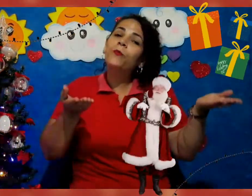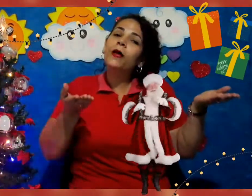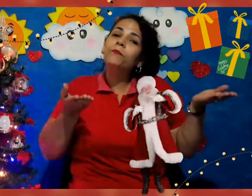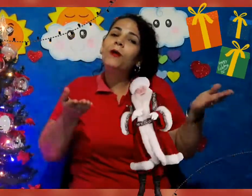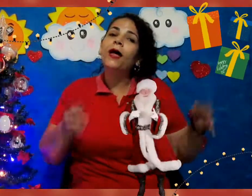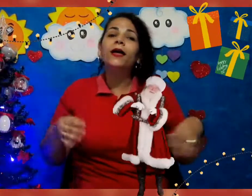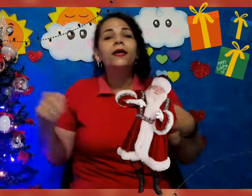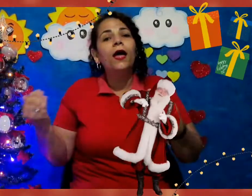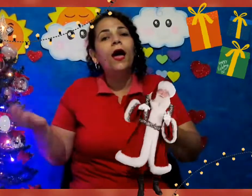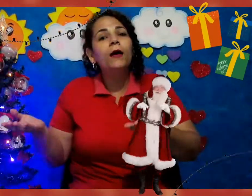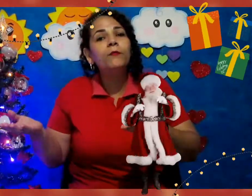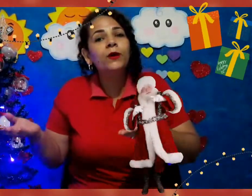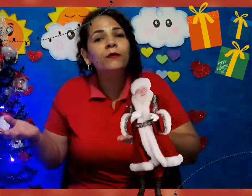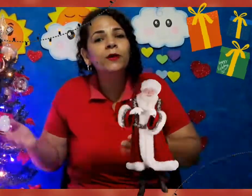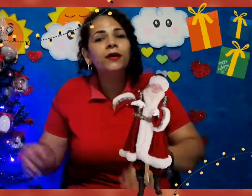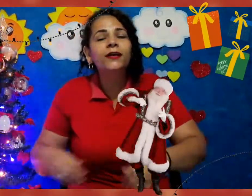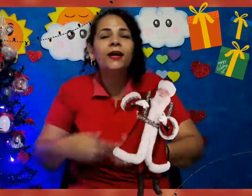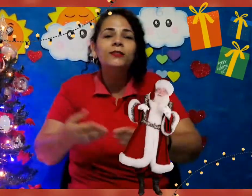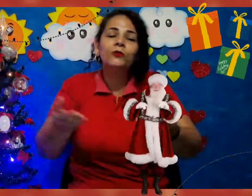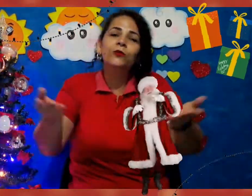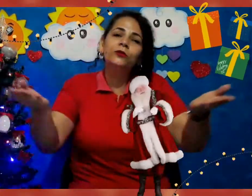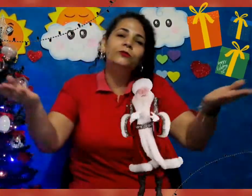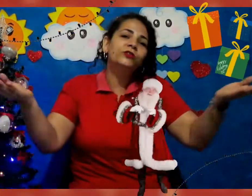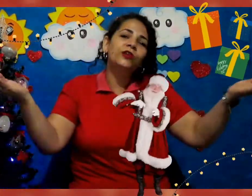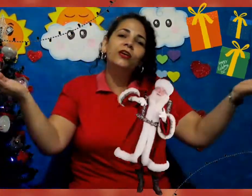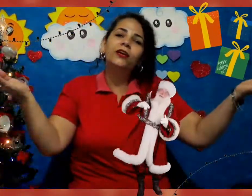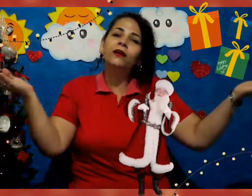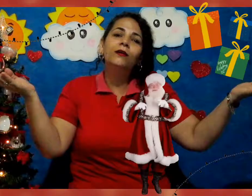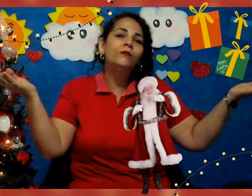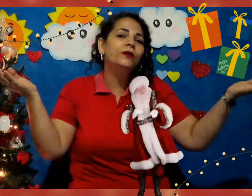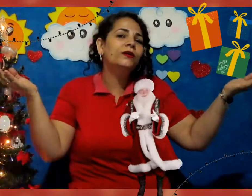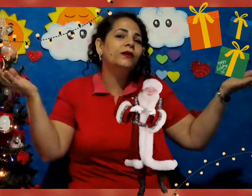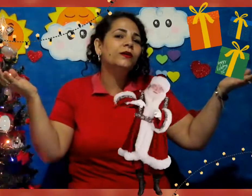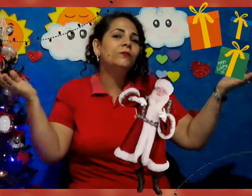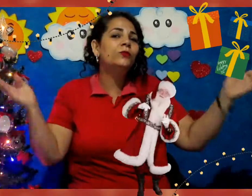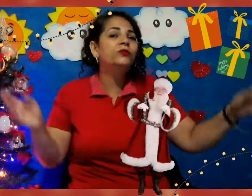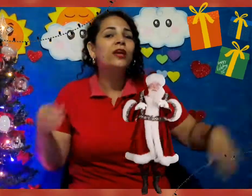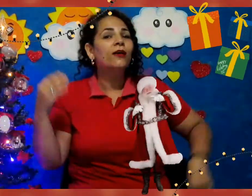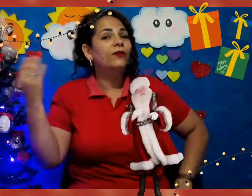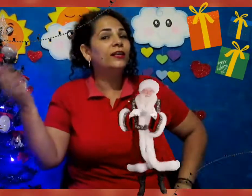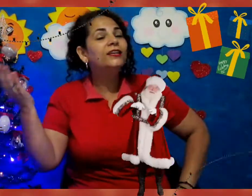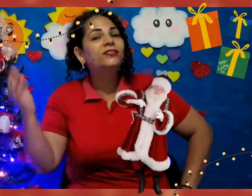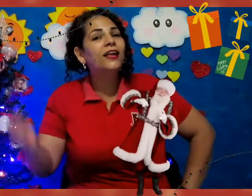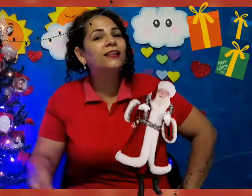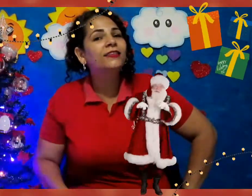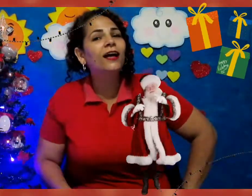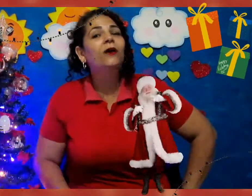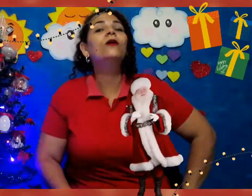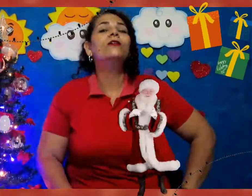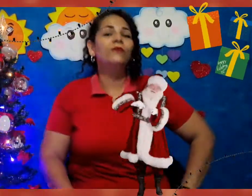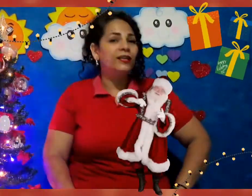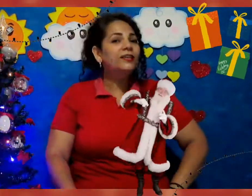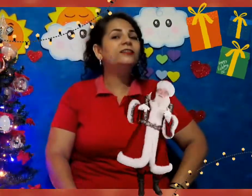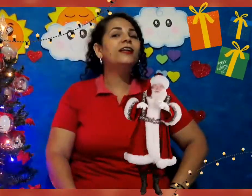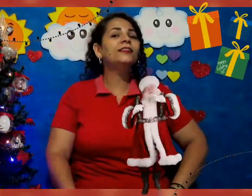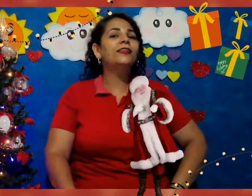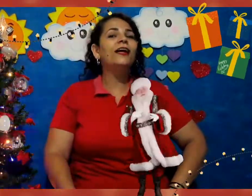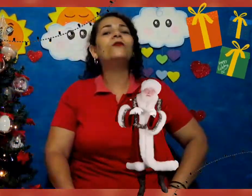papai, à mamãe, a todos que amamos. Feliz Natal, Feliz Natal,